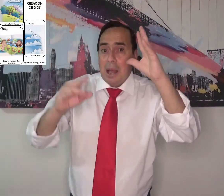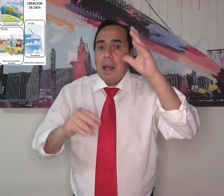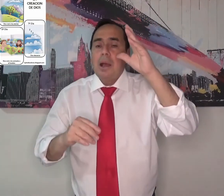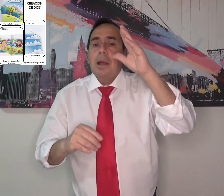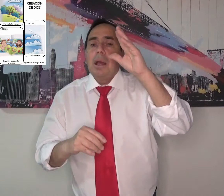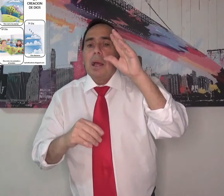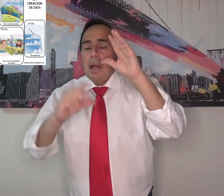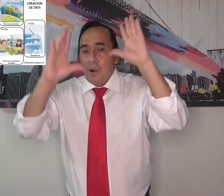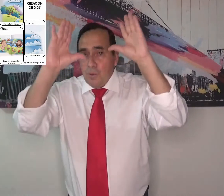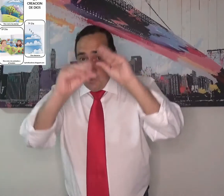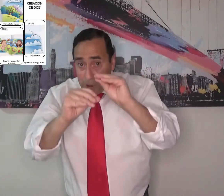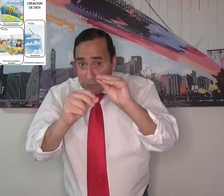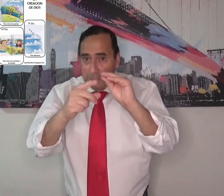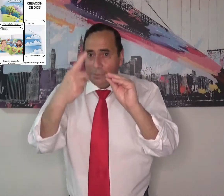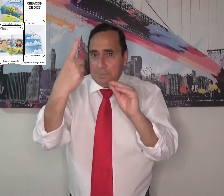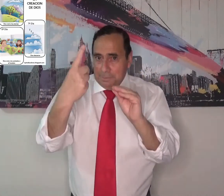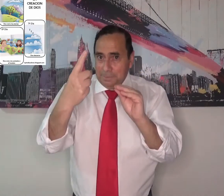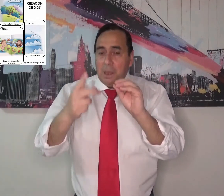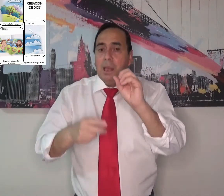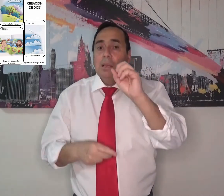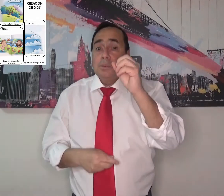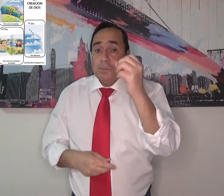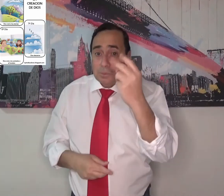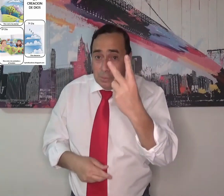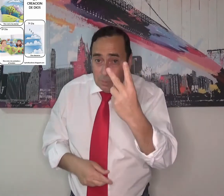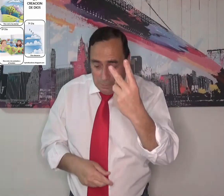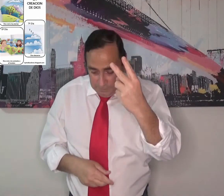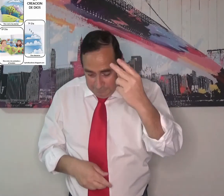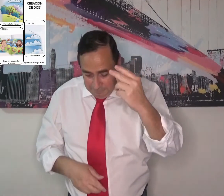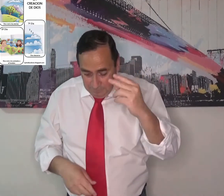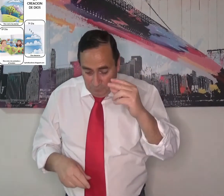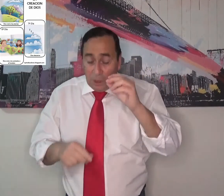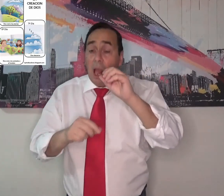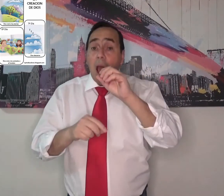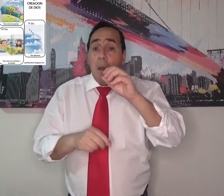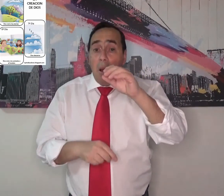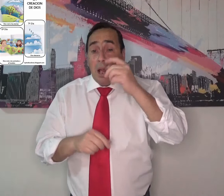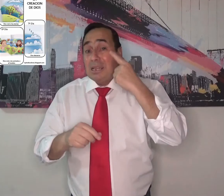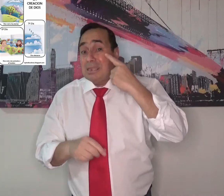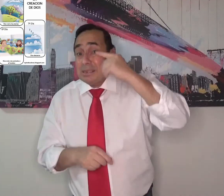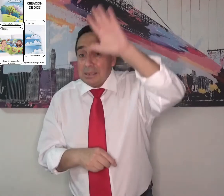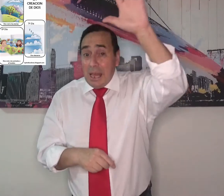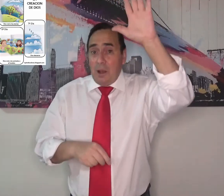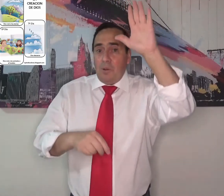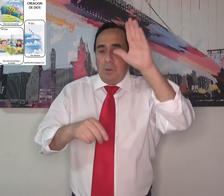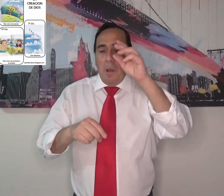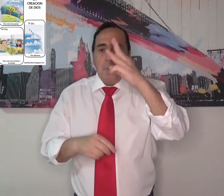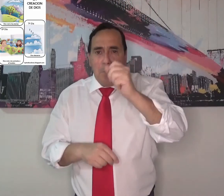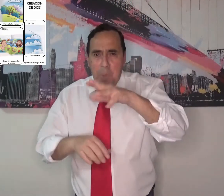Dios hizo el día, hizo la noche en el primer día. El segundo día separó Dios los